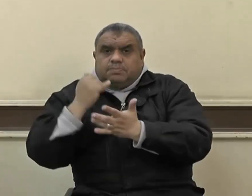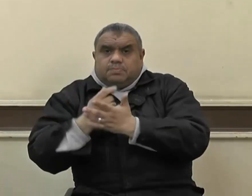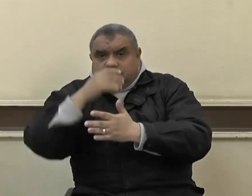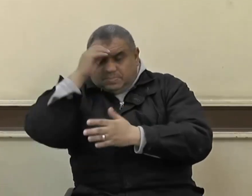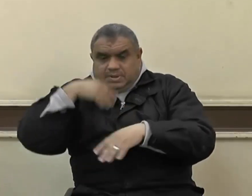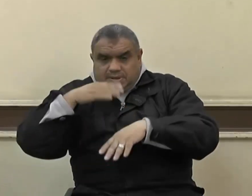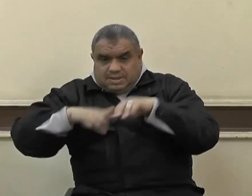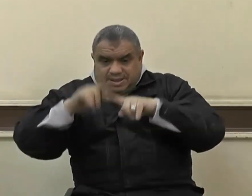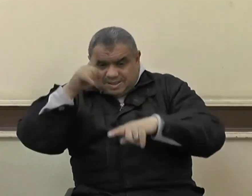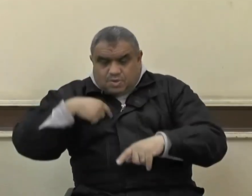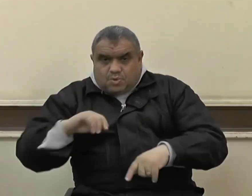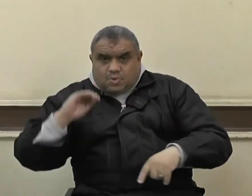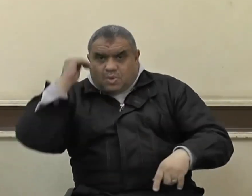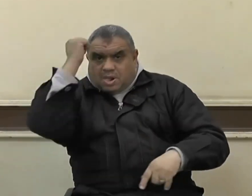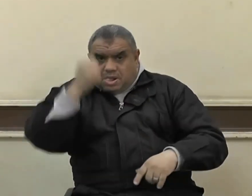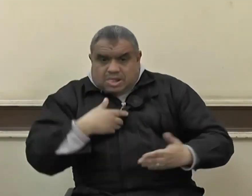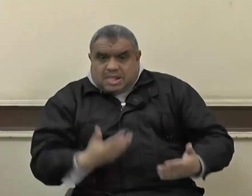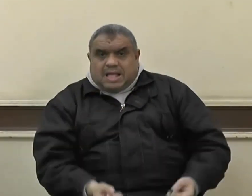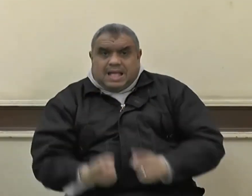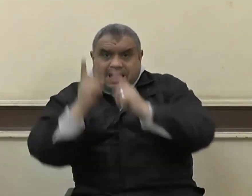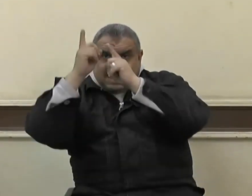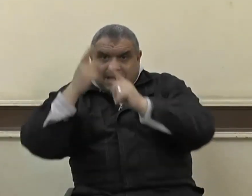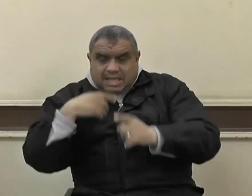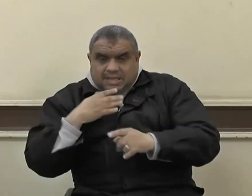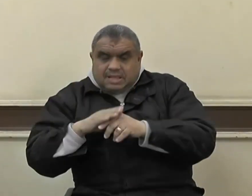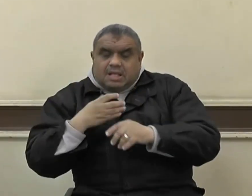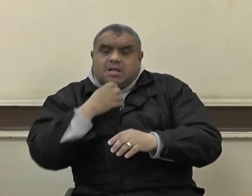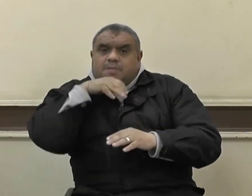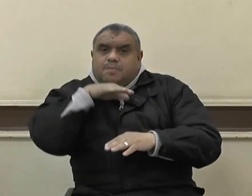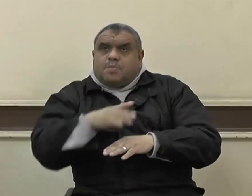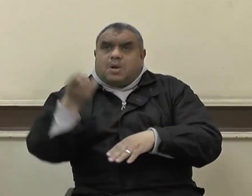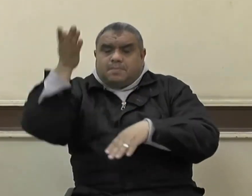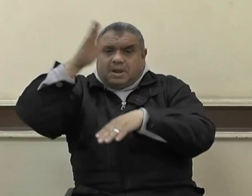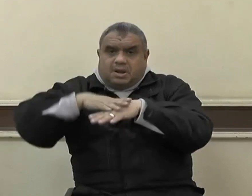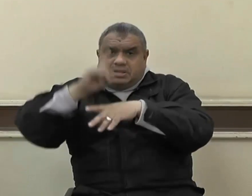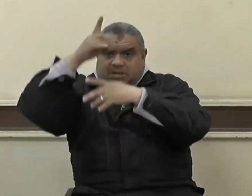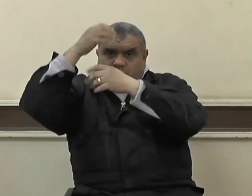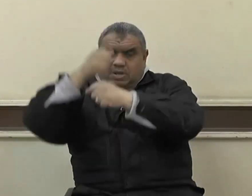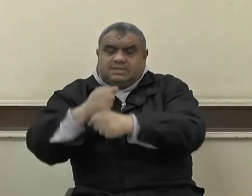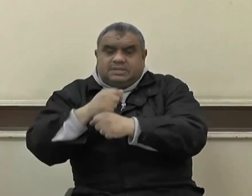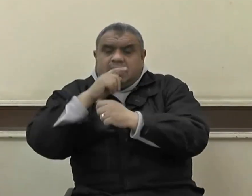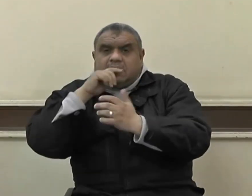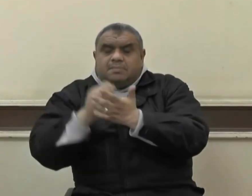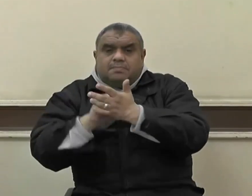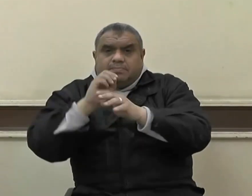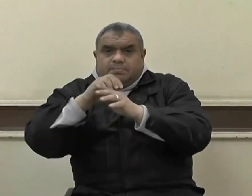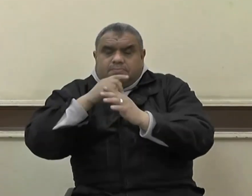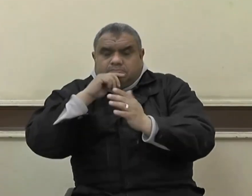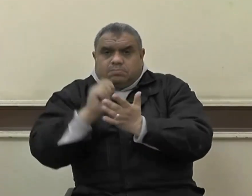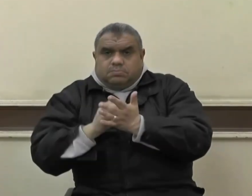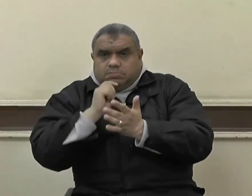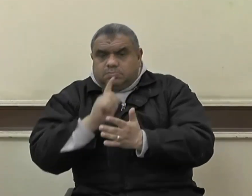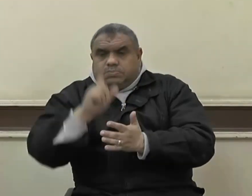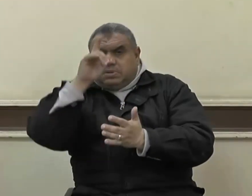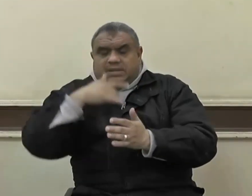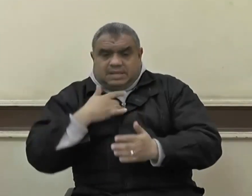نفسي بيده لا أرجع إلى أهلي حتى أدخل الجنة فقال له عمر بن